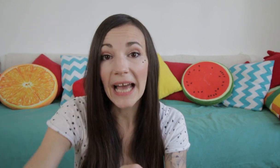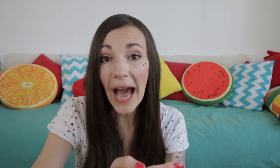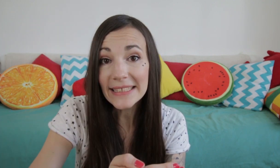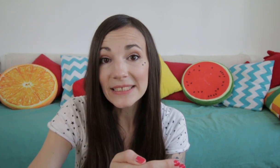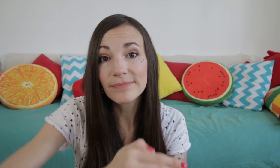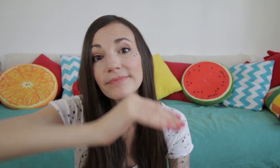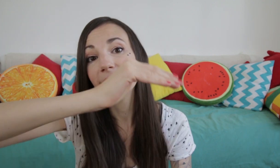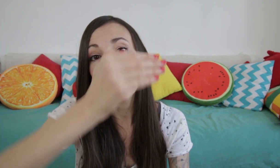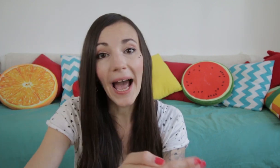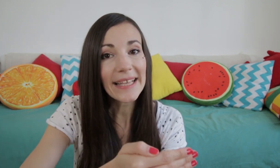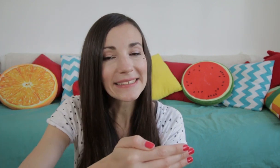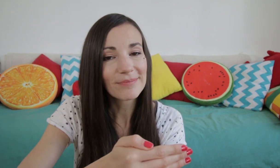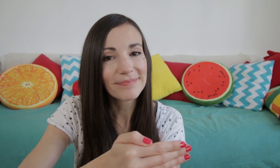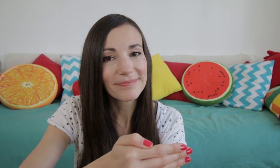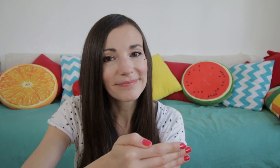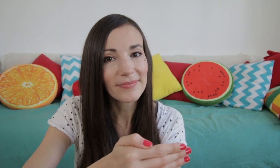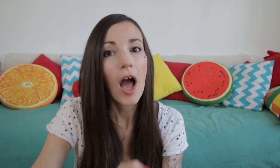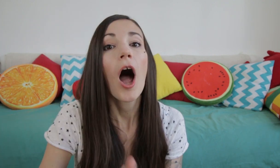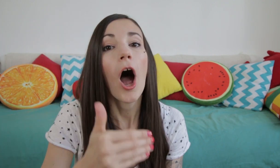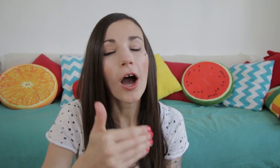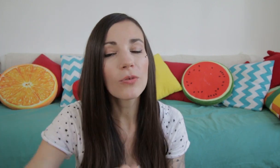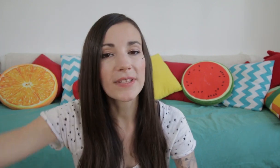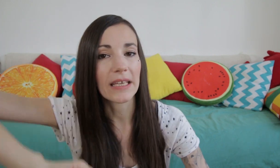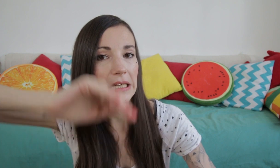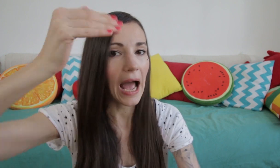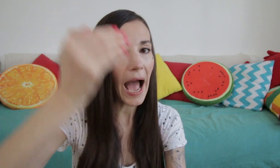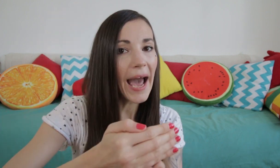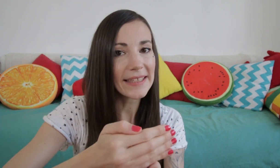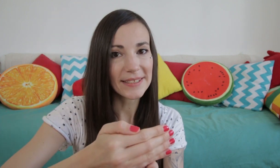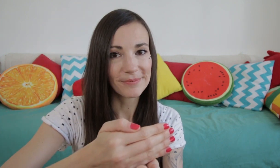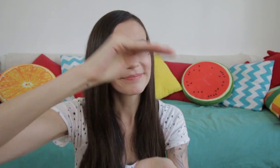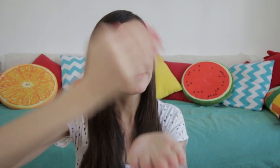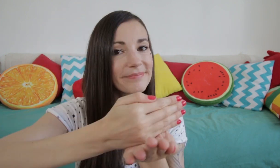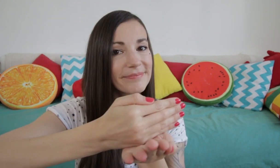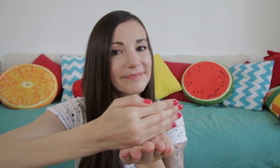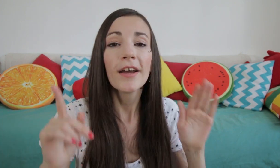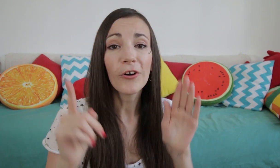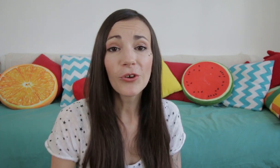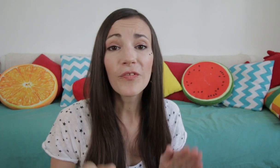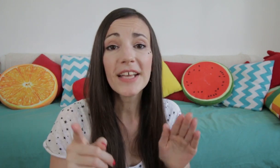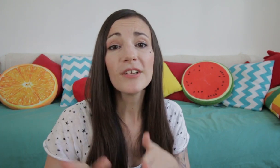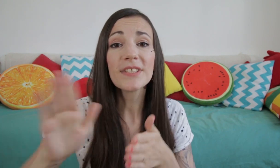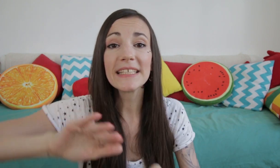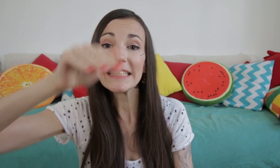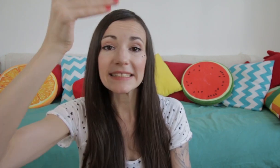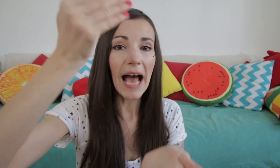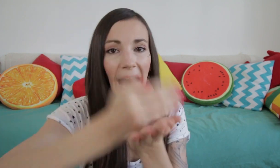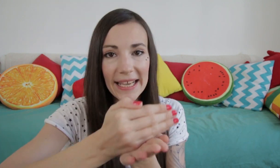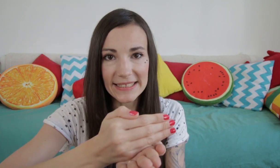arrête. Arrête. Un coup sec. Arrête. Quand on fait le signe arrêter.